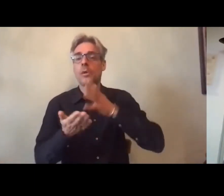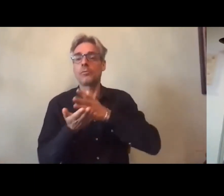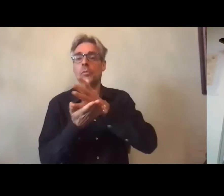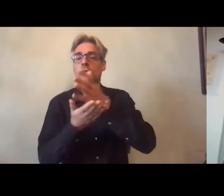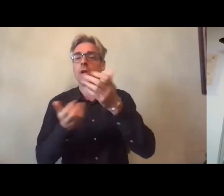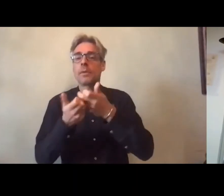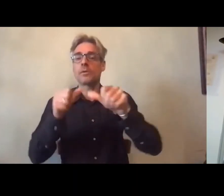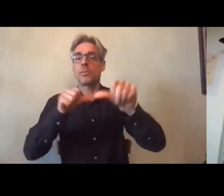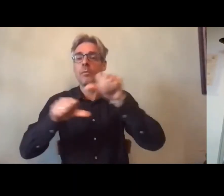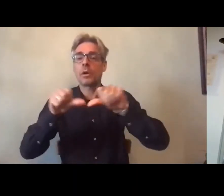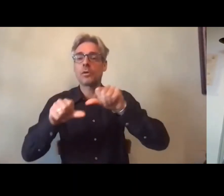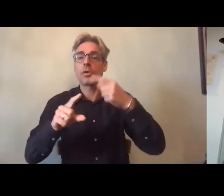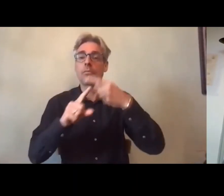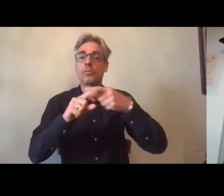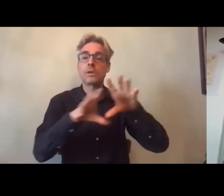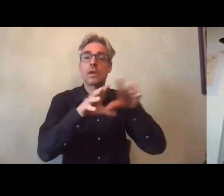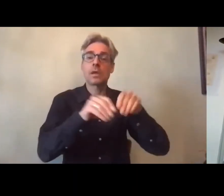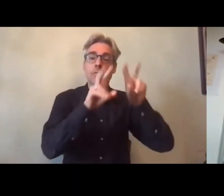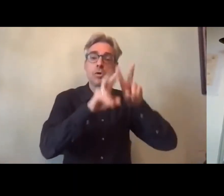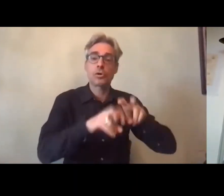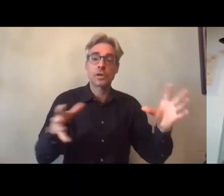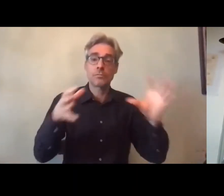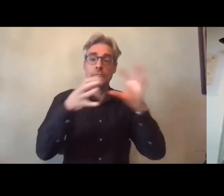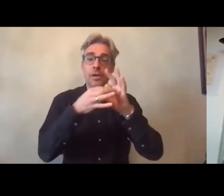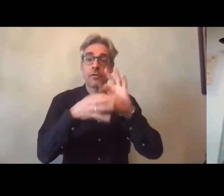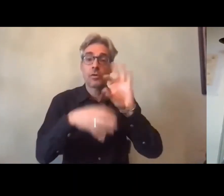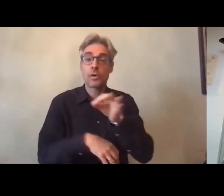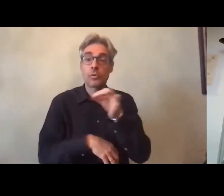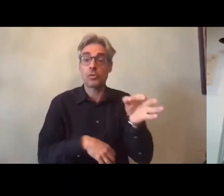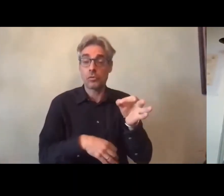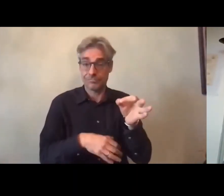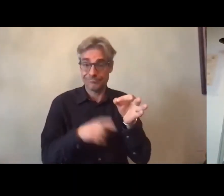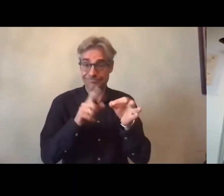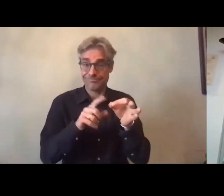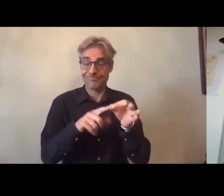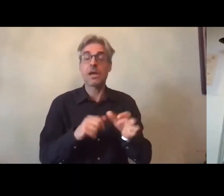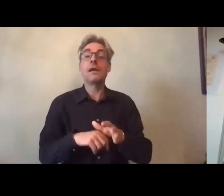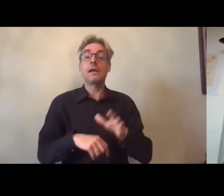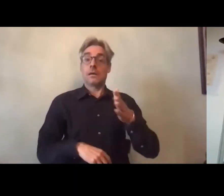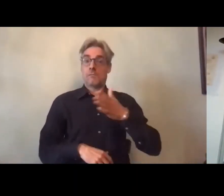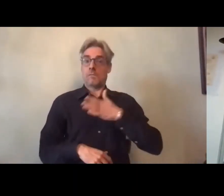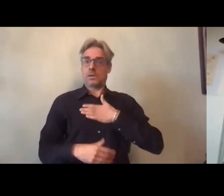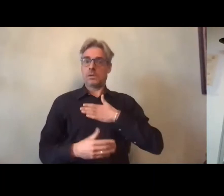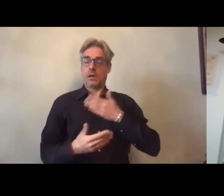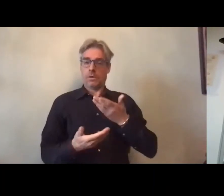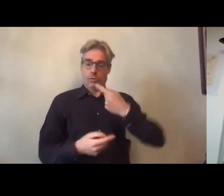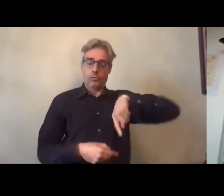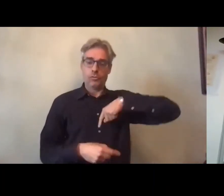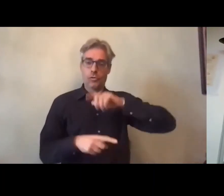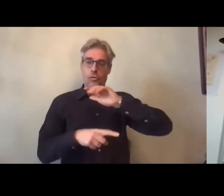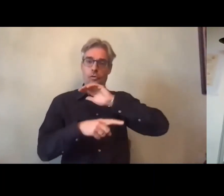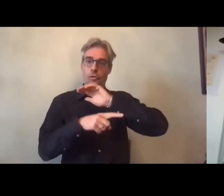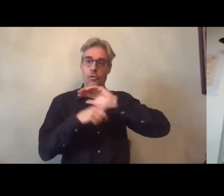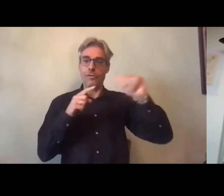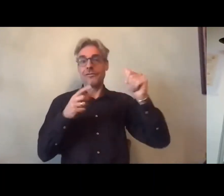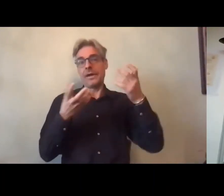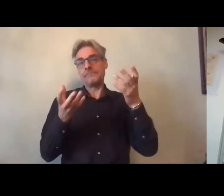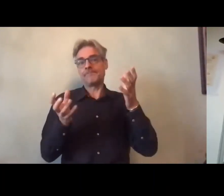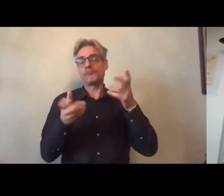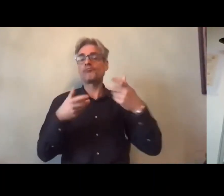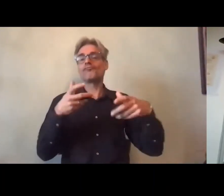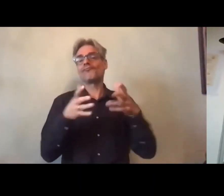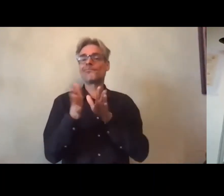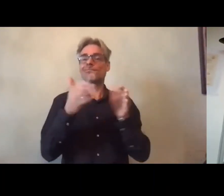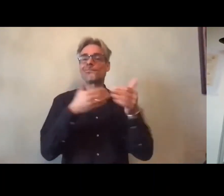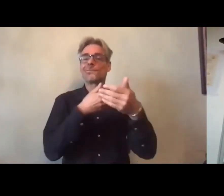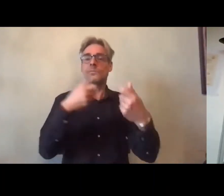recherche alors ça c'est ce que que l'on fait je dirais de façon un peu informelle quand